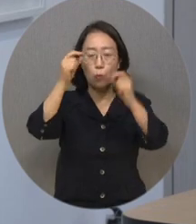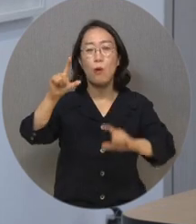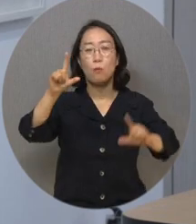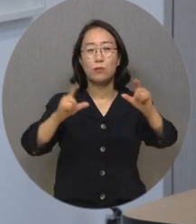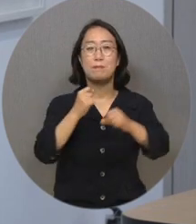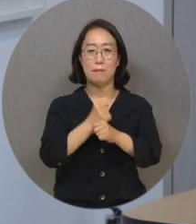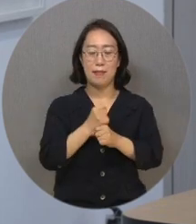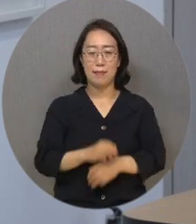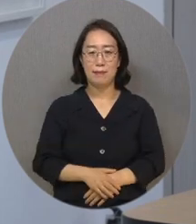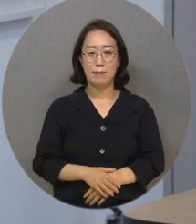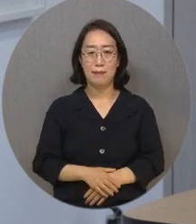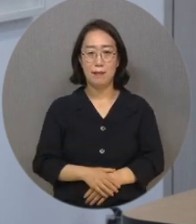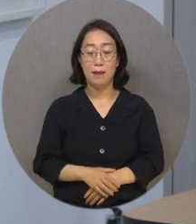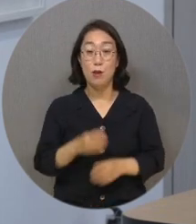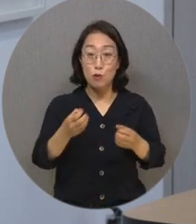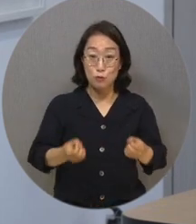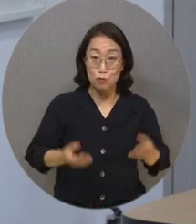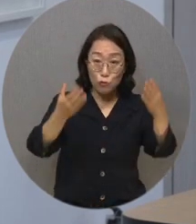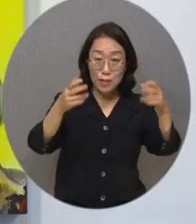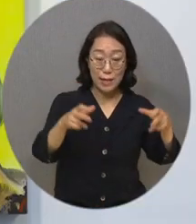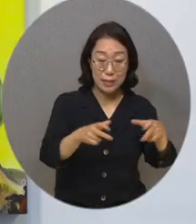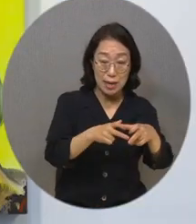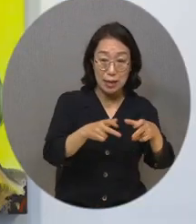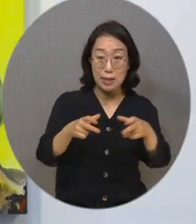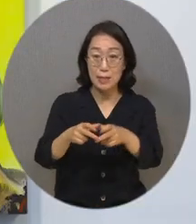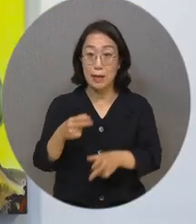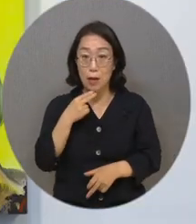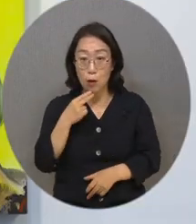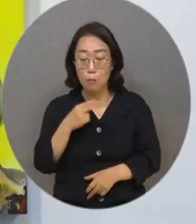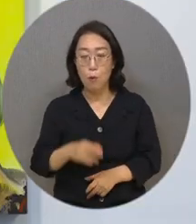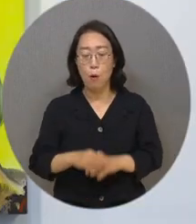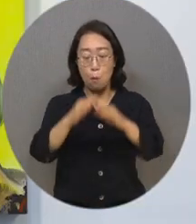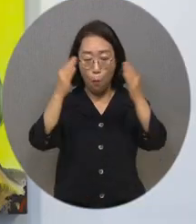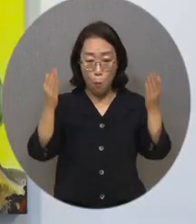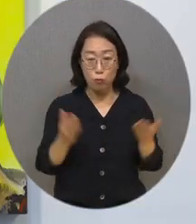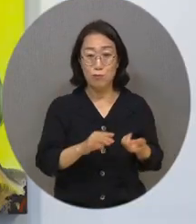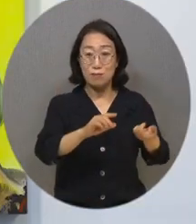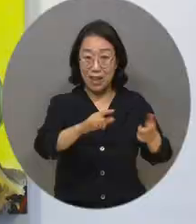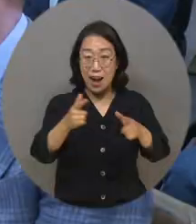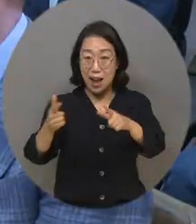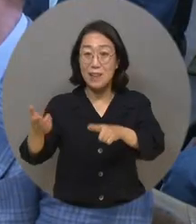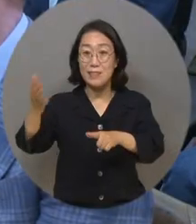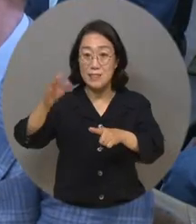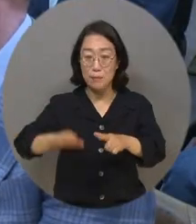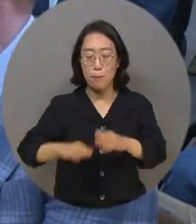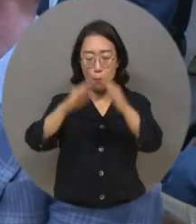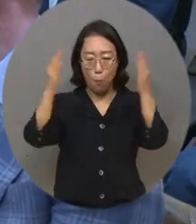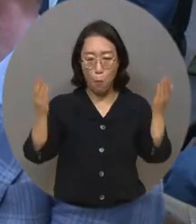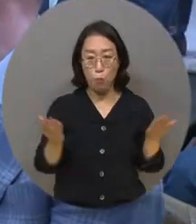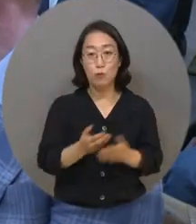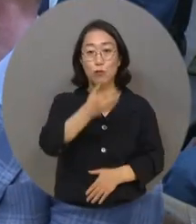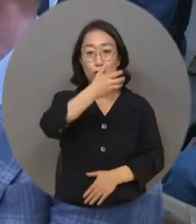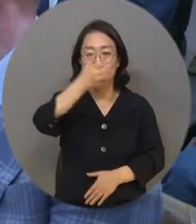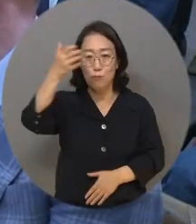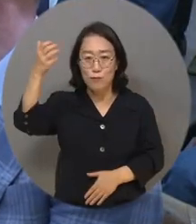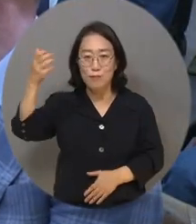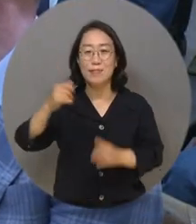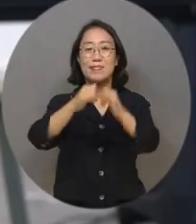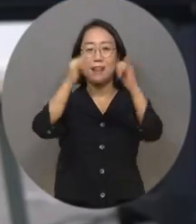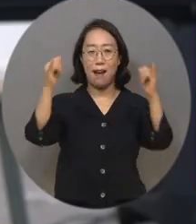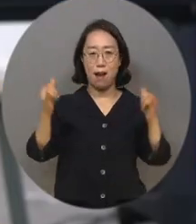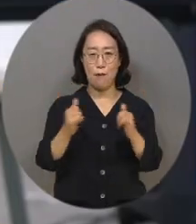이번 아트축제는 장애와 비장애, 사람과 사람이 서로 다르지만 모두가 꿈꾸는 사이를 그리며 개최됐습니다.